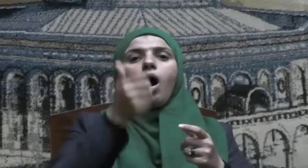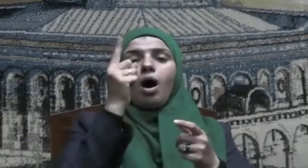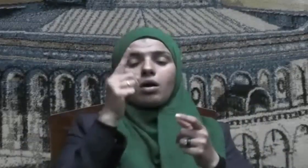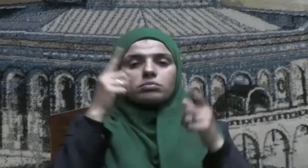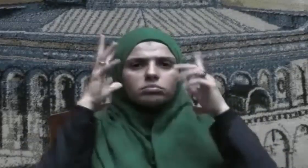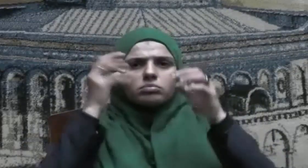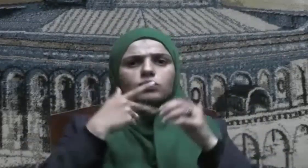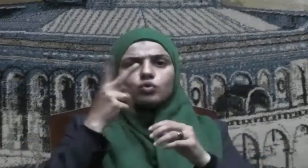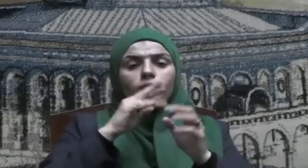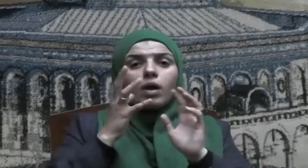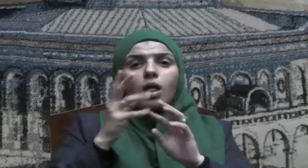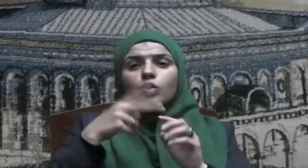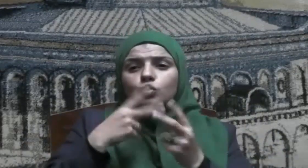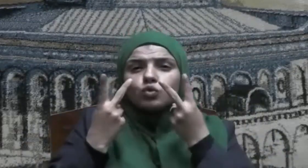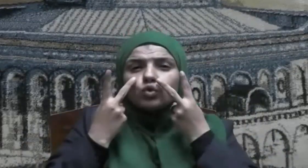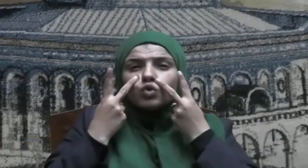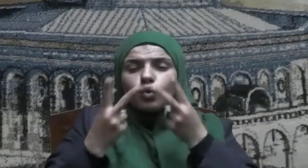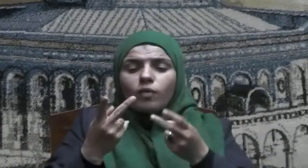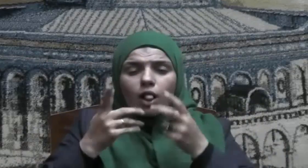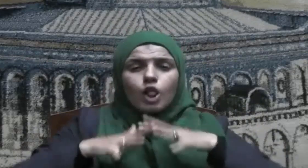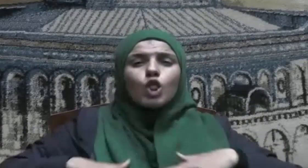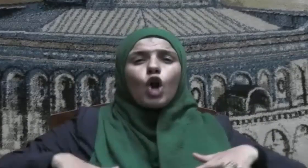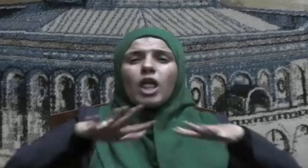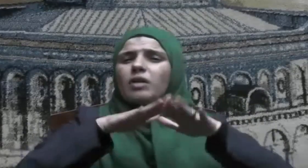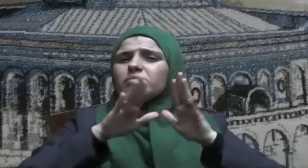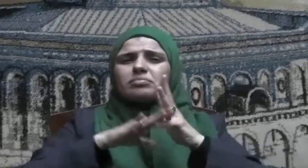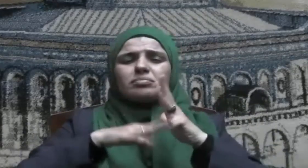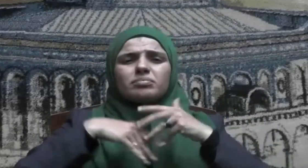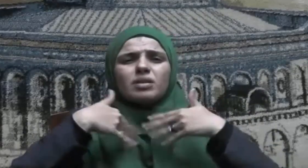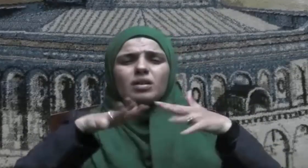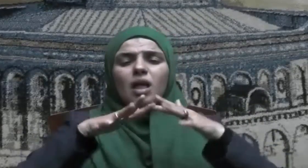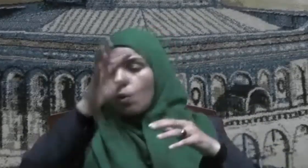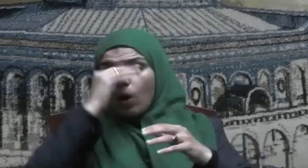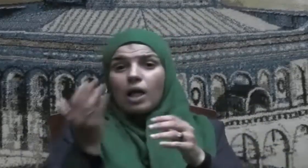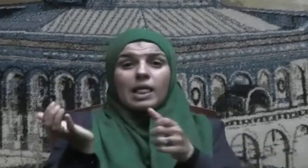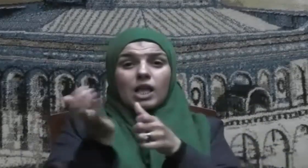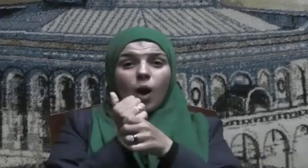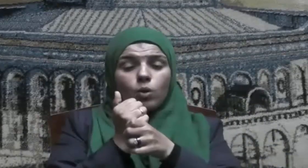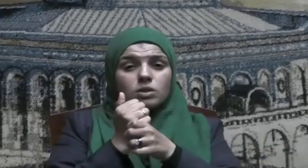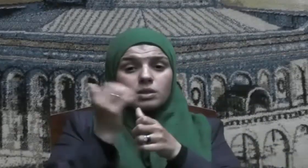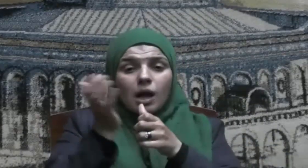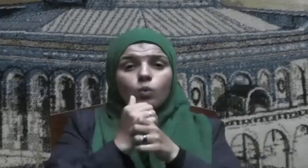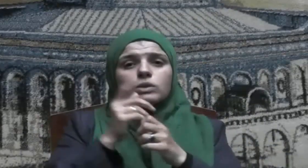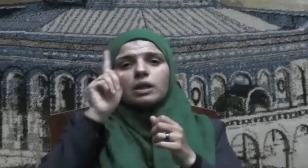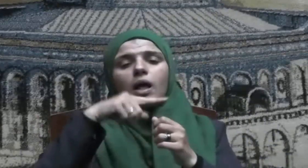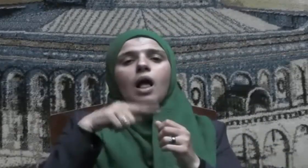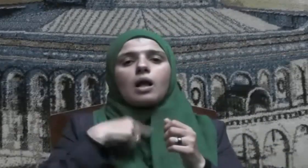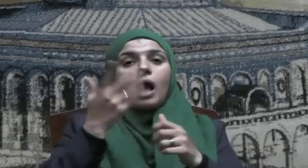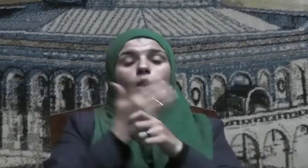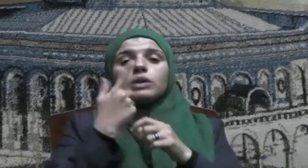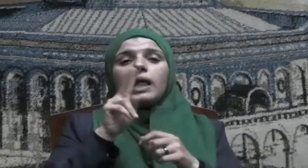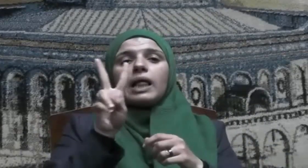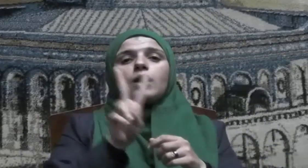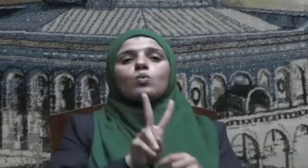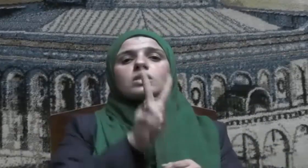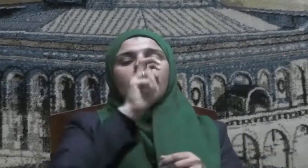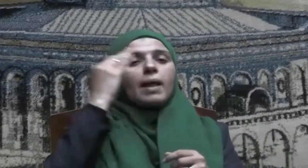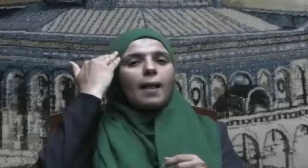قير من الدنيا وما فيها ويزوج إثنتين وسبغين زوجة من حور